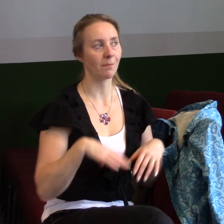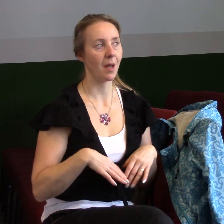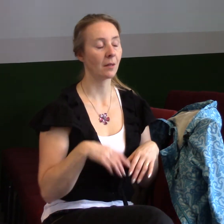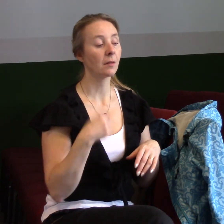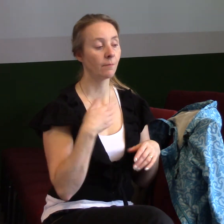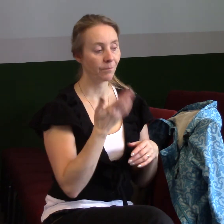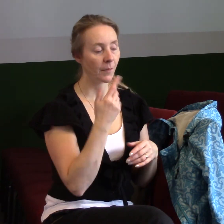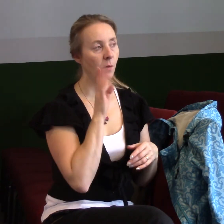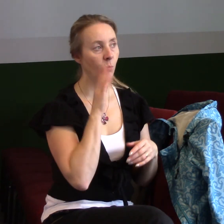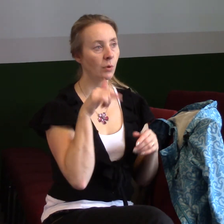pak se na to vrhneme.